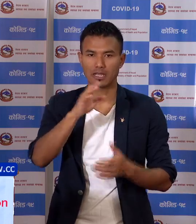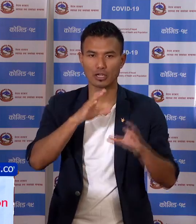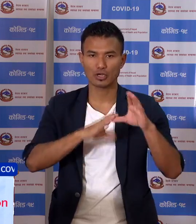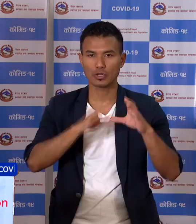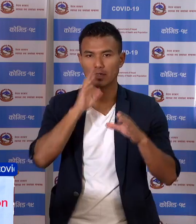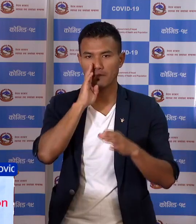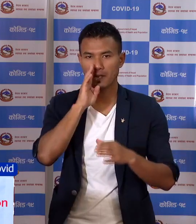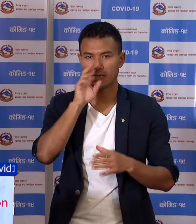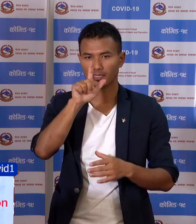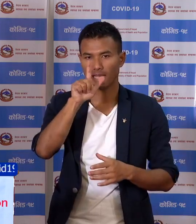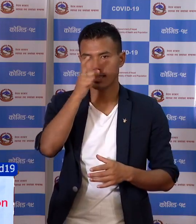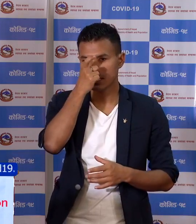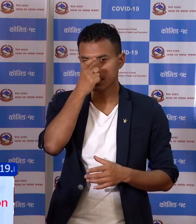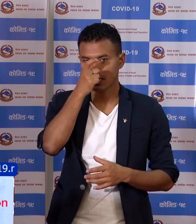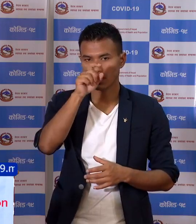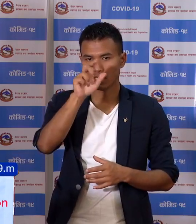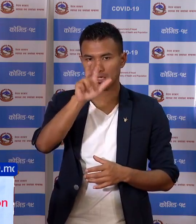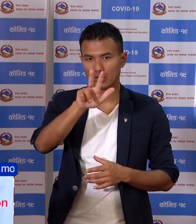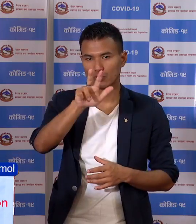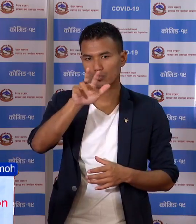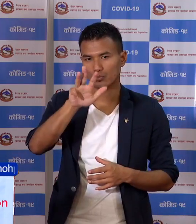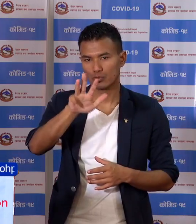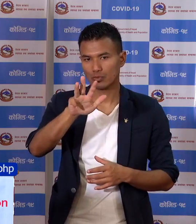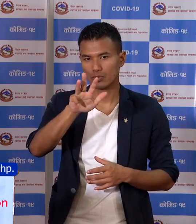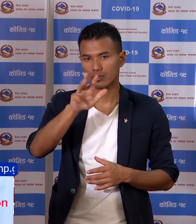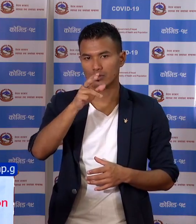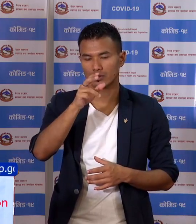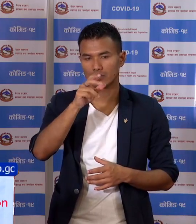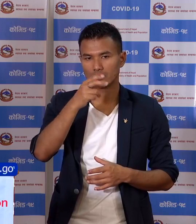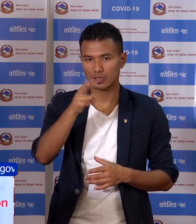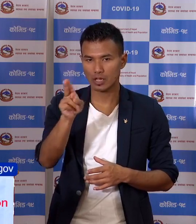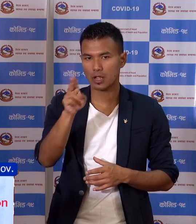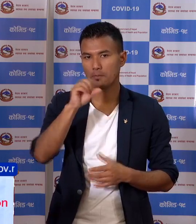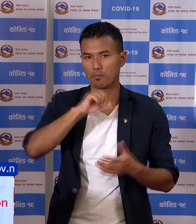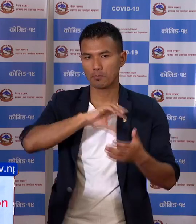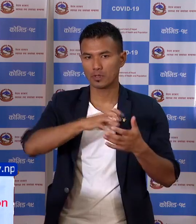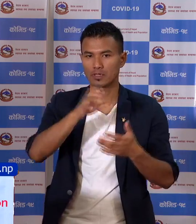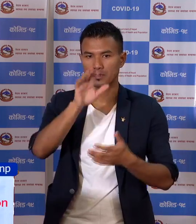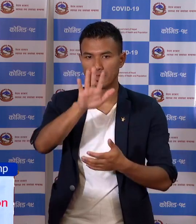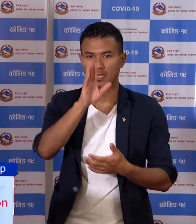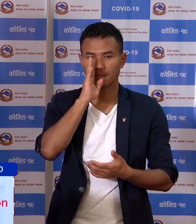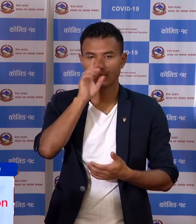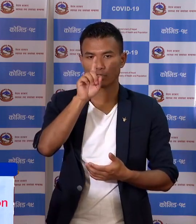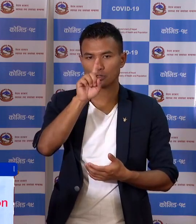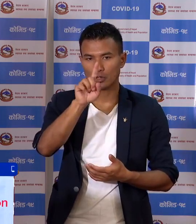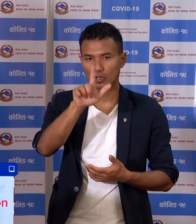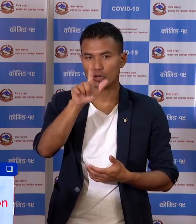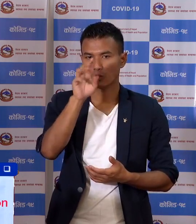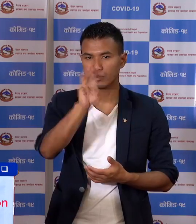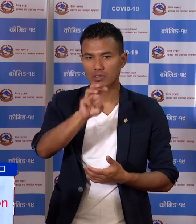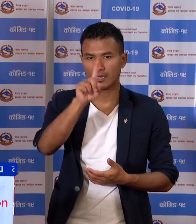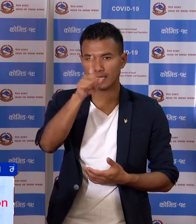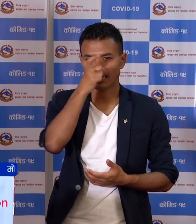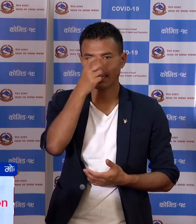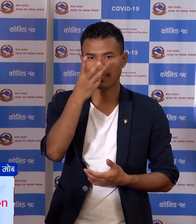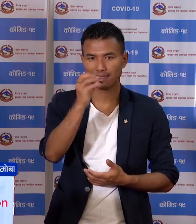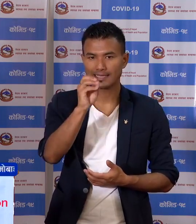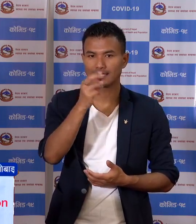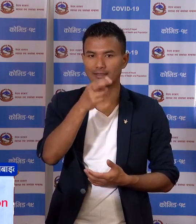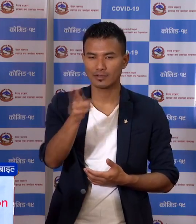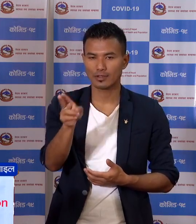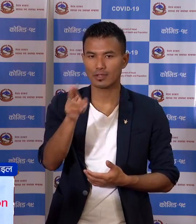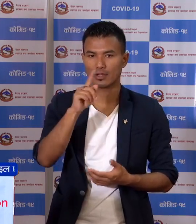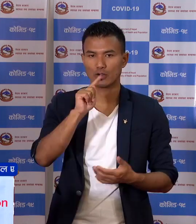गंड़की प्रदेश मां 789 जाना, तेशे गरी प्रदेश नमर पांच मां 171130 जाना,